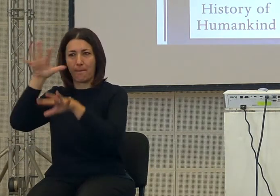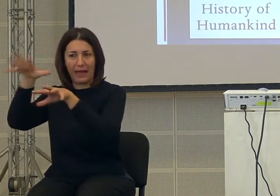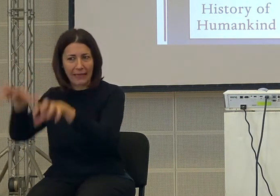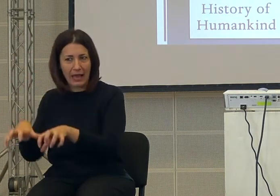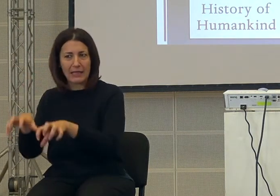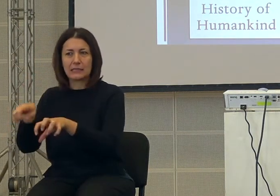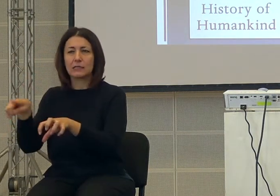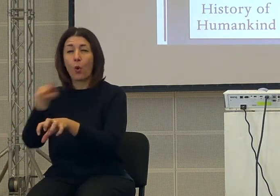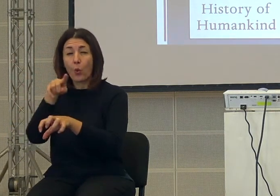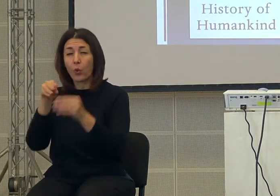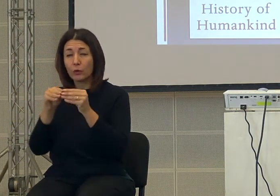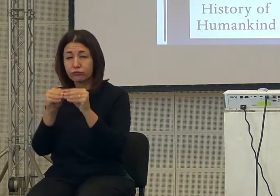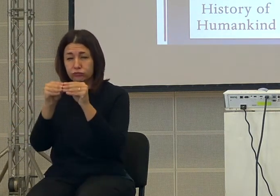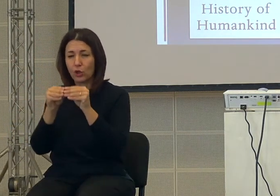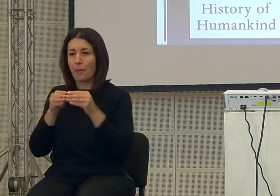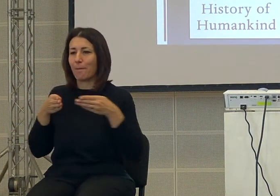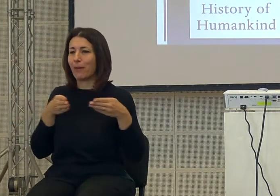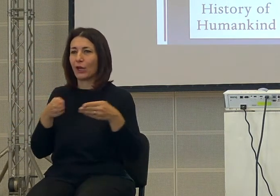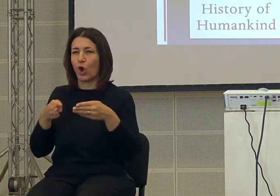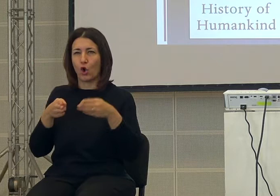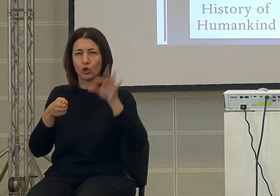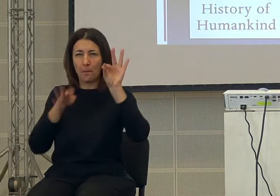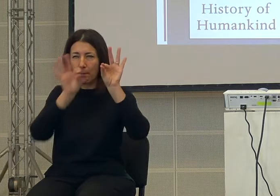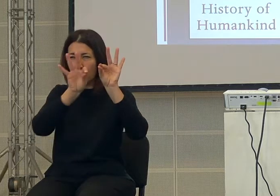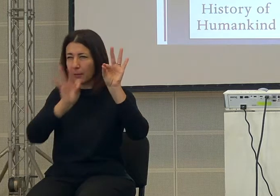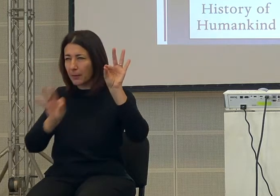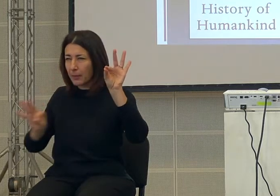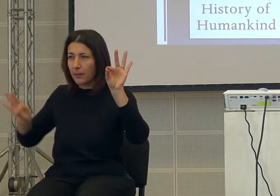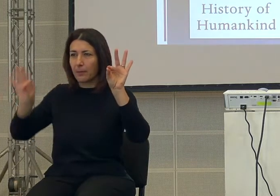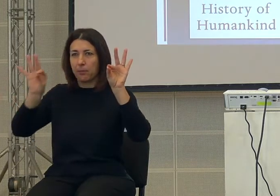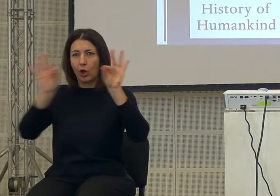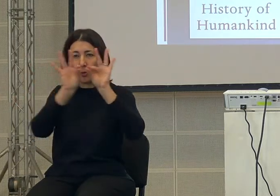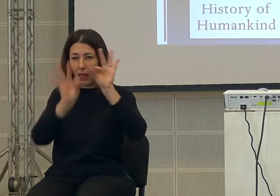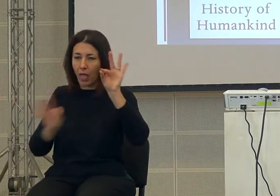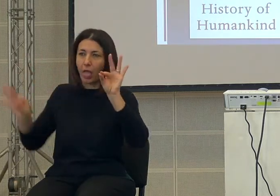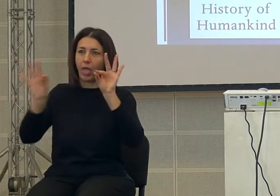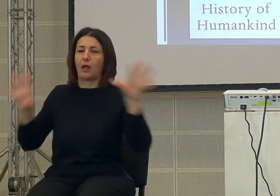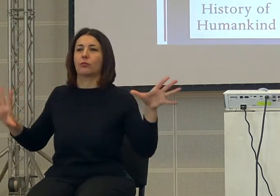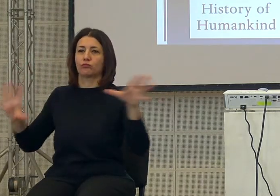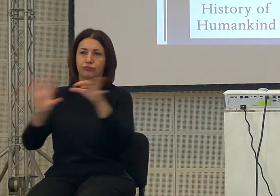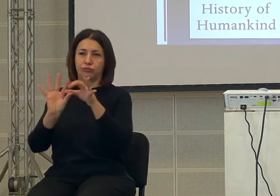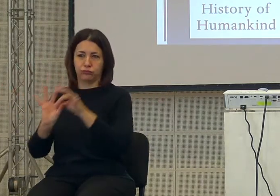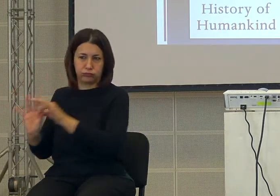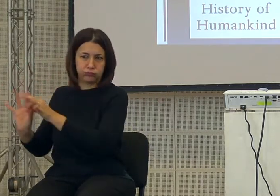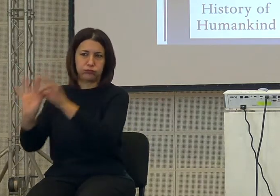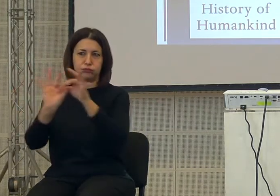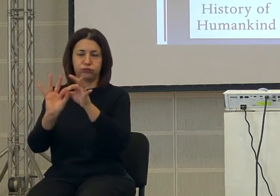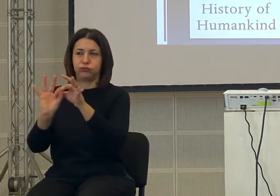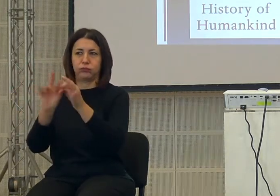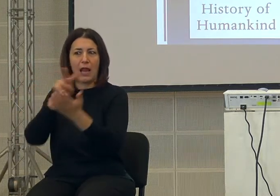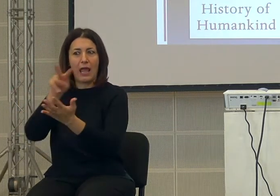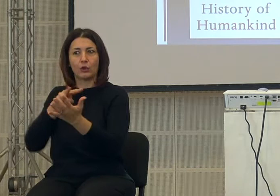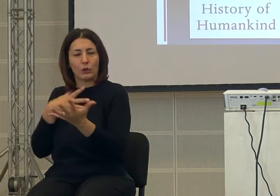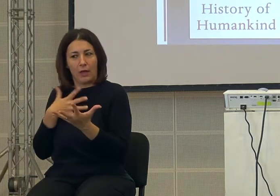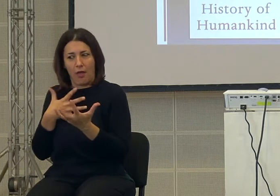costruire un percorso veramente straordinario e a raccontarlo in una maniera veramente travolgente che